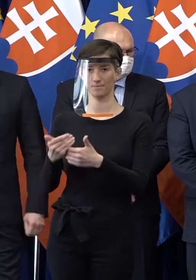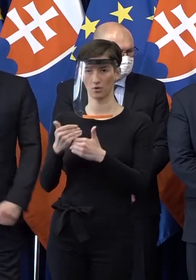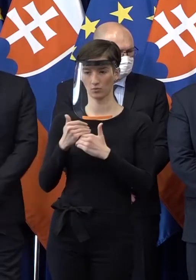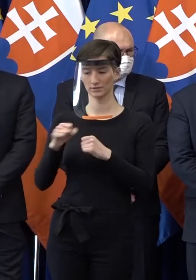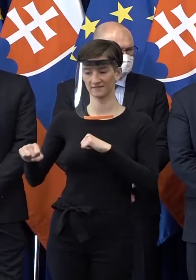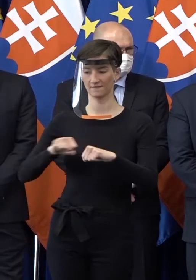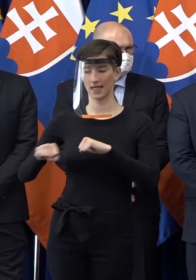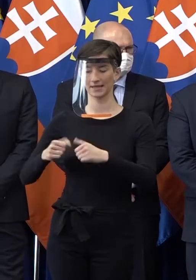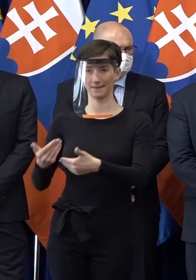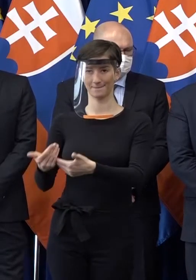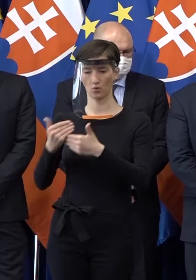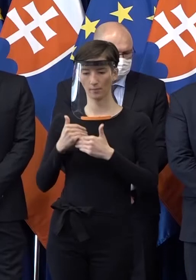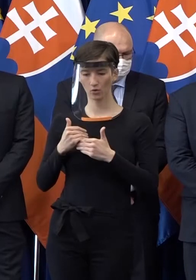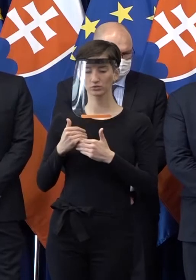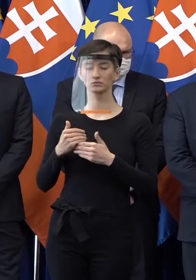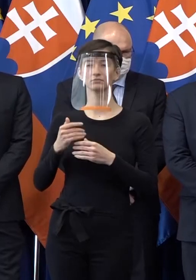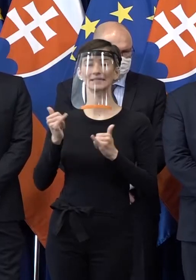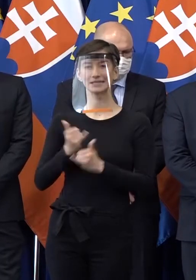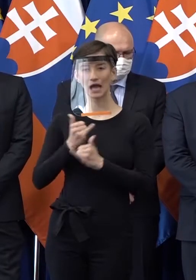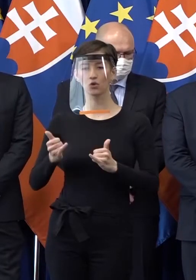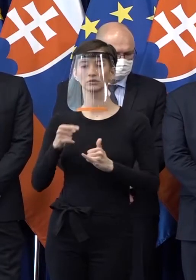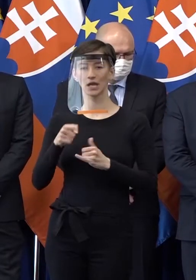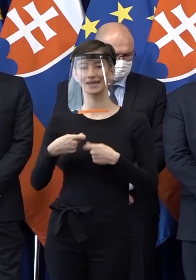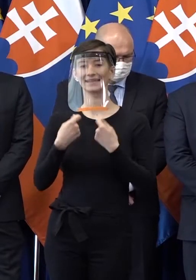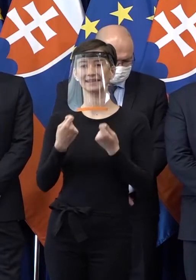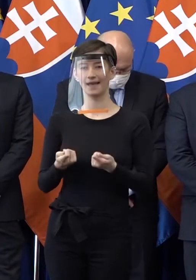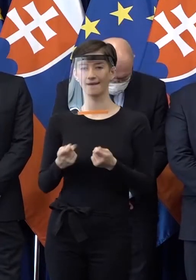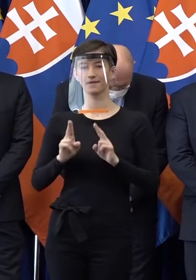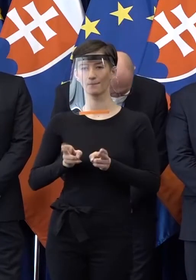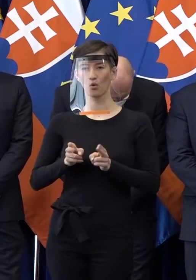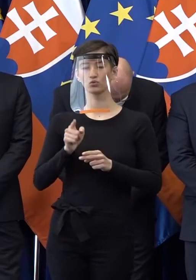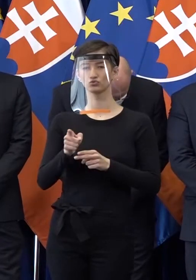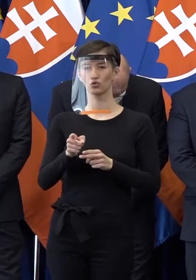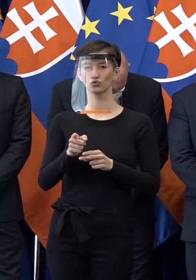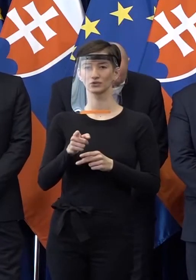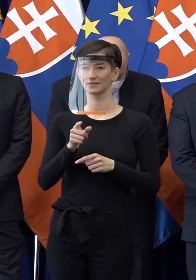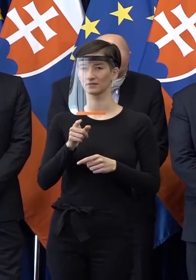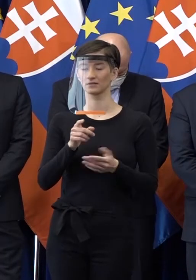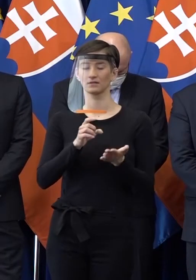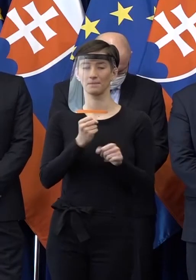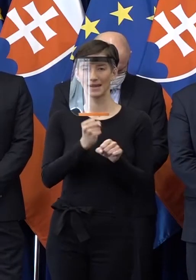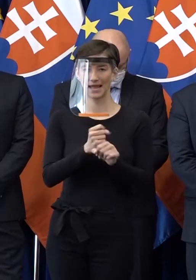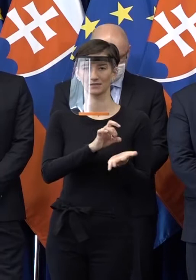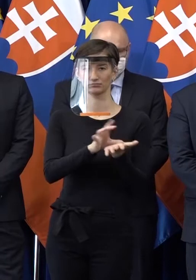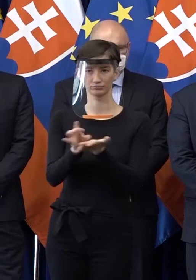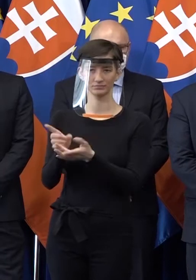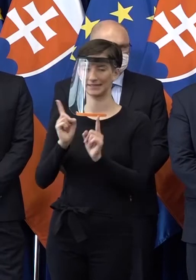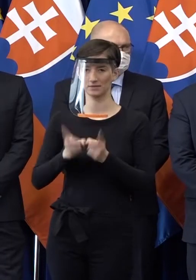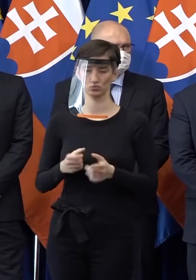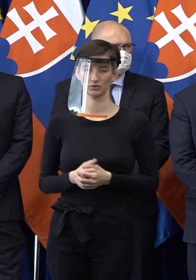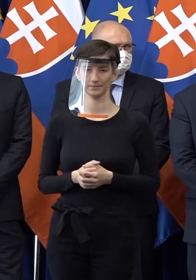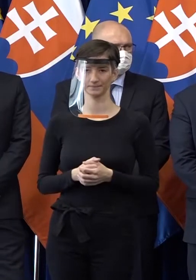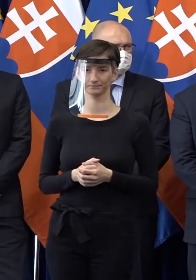vlády je tu na to, aby sa ten podnikateľ tak mohol rozhodnúť. Ale keď on bude mať svoje vlastné analýzy,